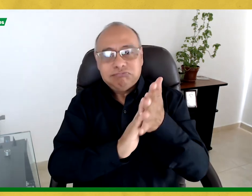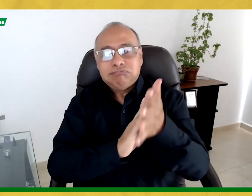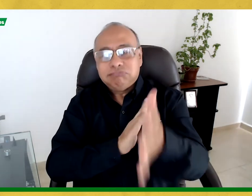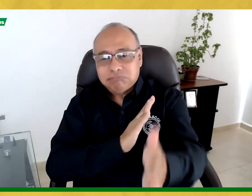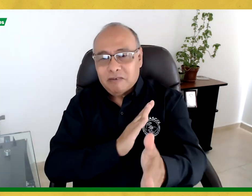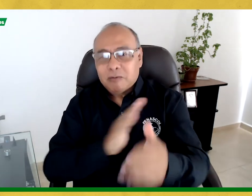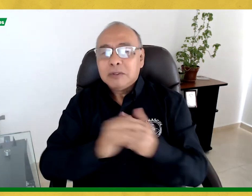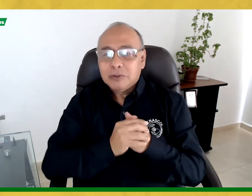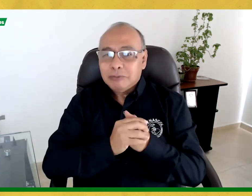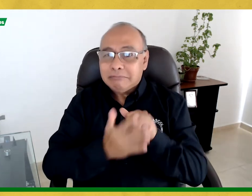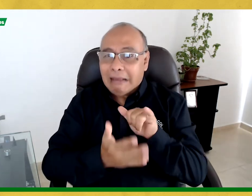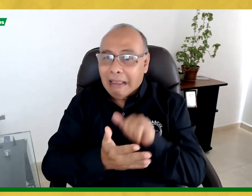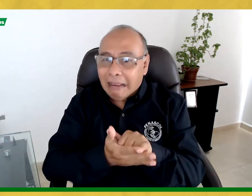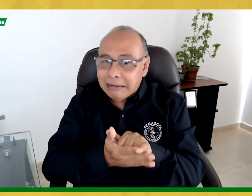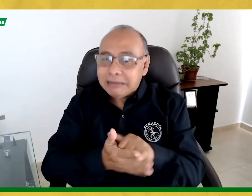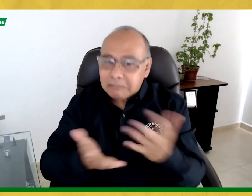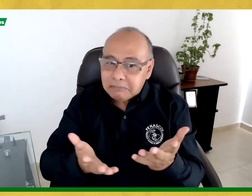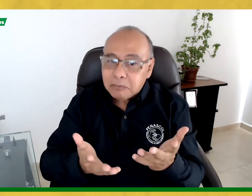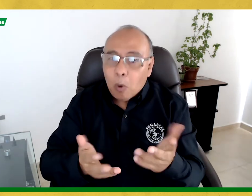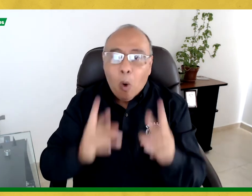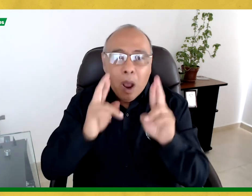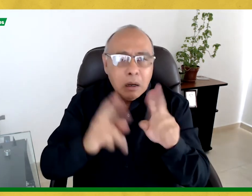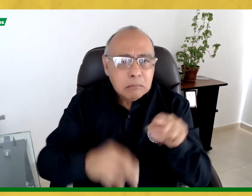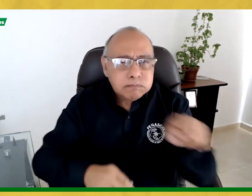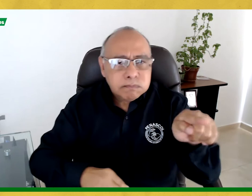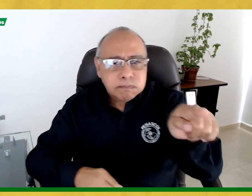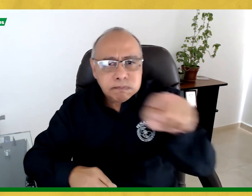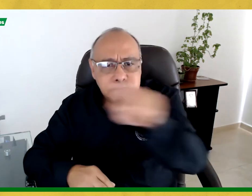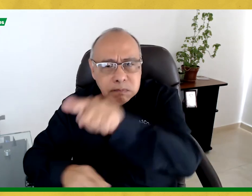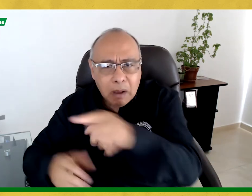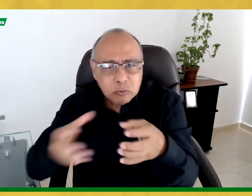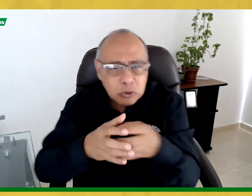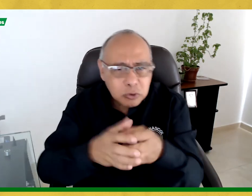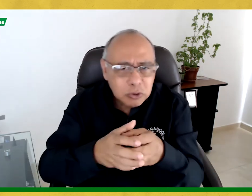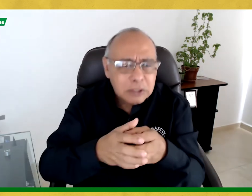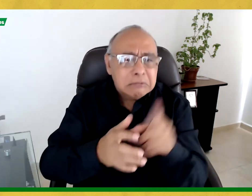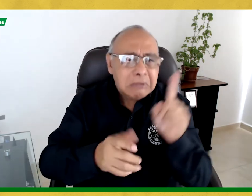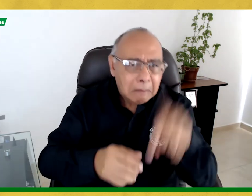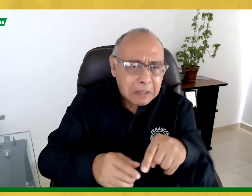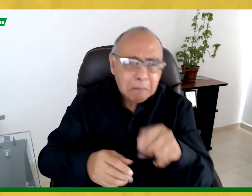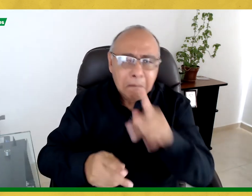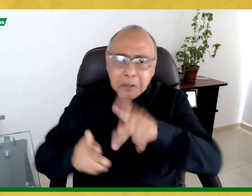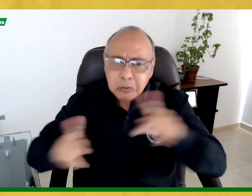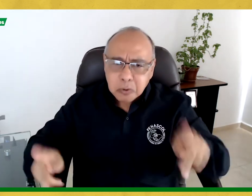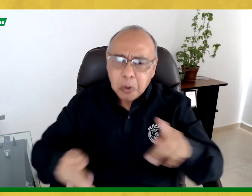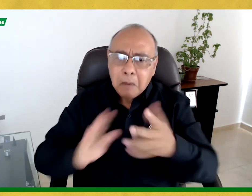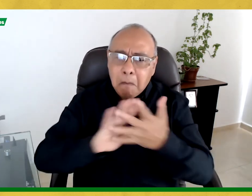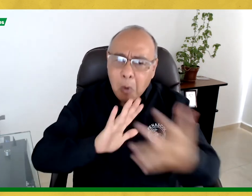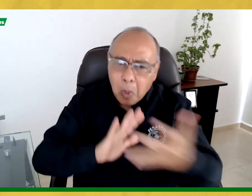esa información. Ojalá que otras asociaciones, al igual que otras personas como modelos